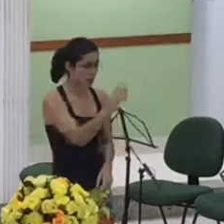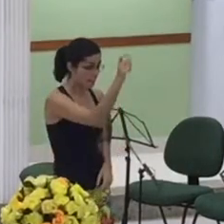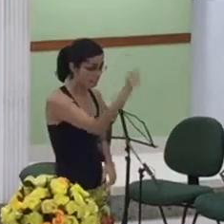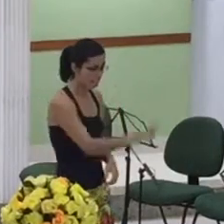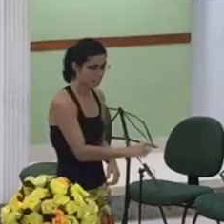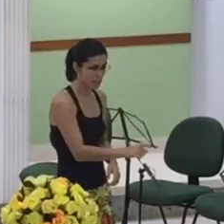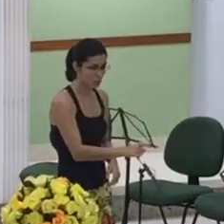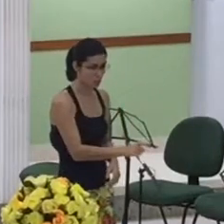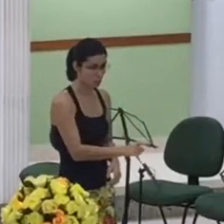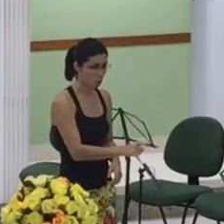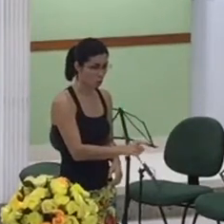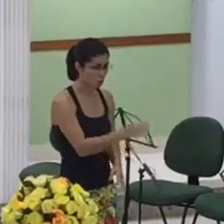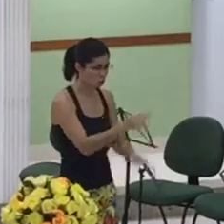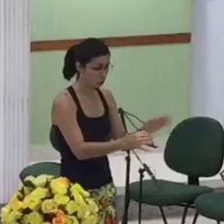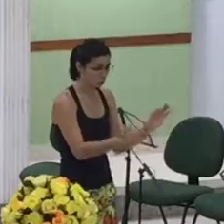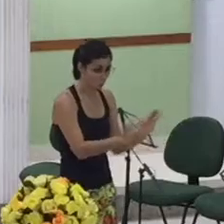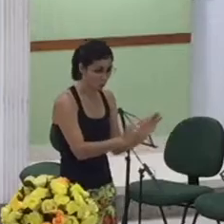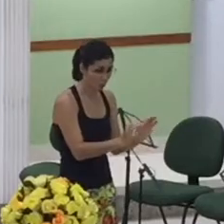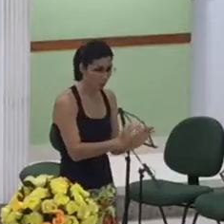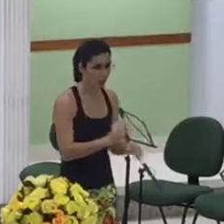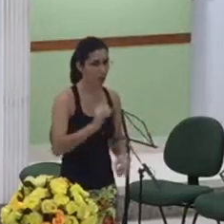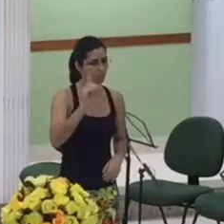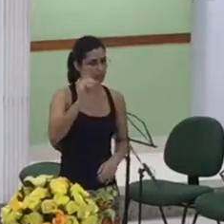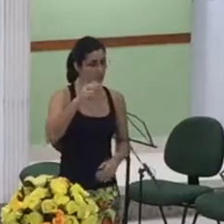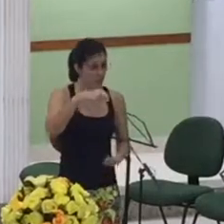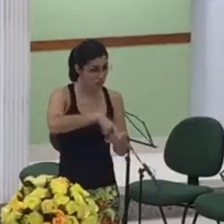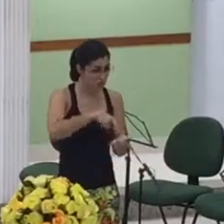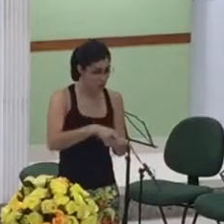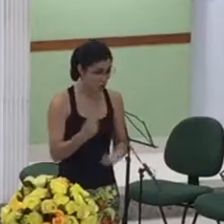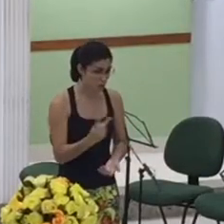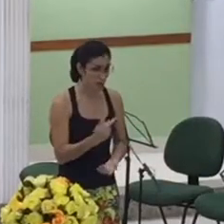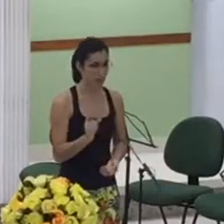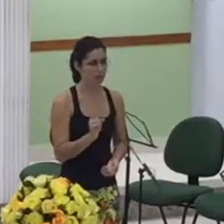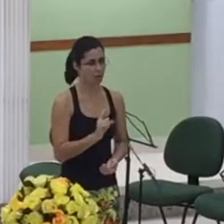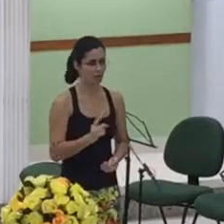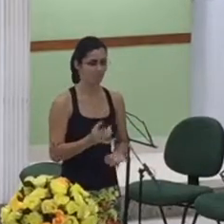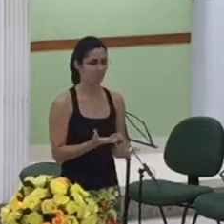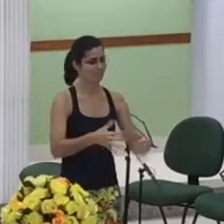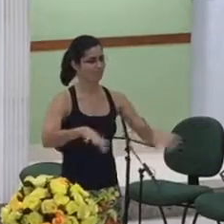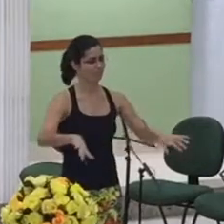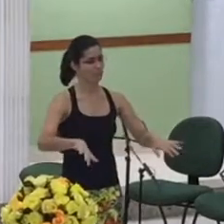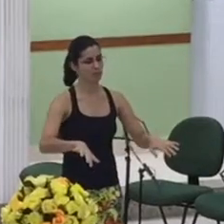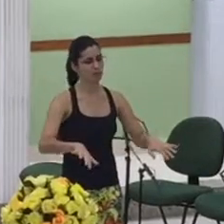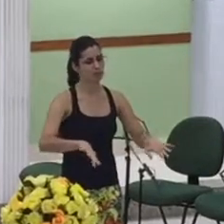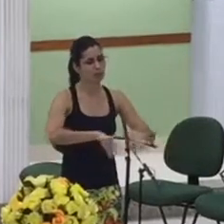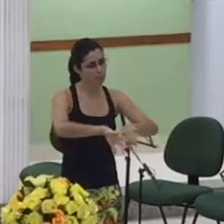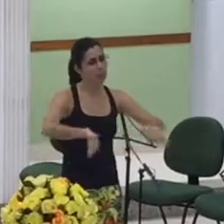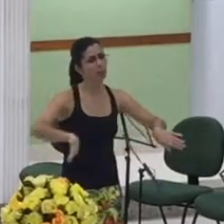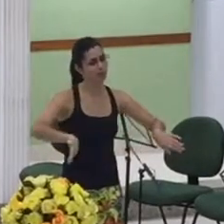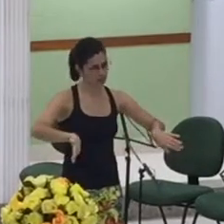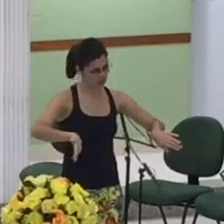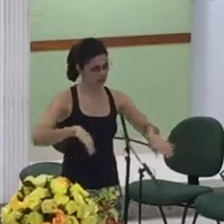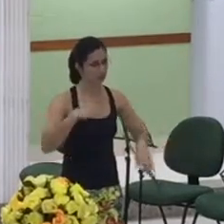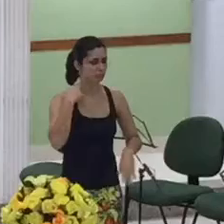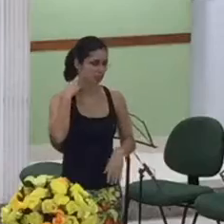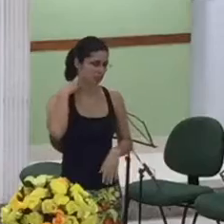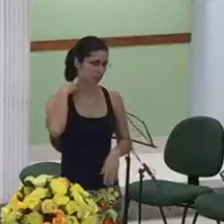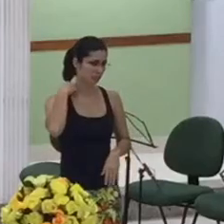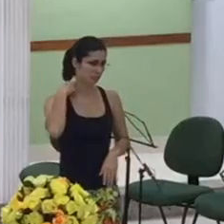música sobre a misericórdia de Deus e então chegamos a quinta mulher da nossa